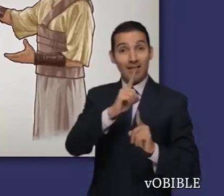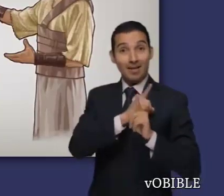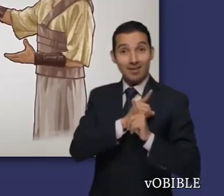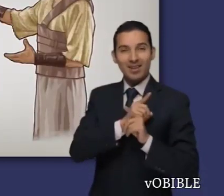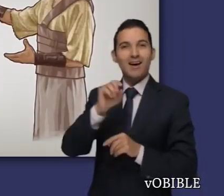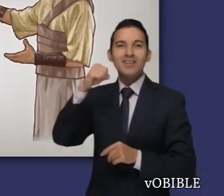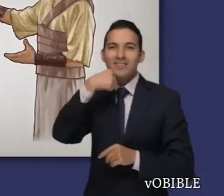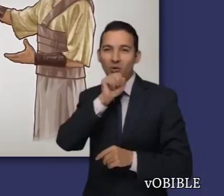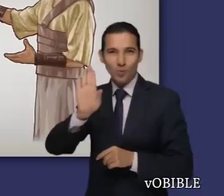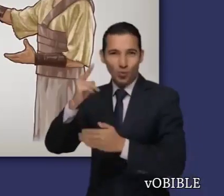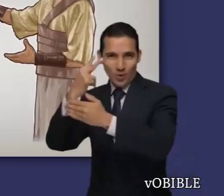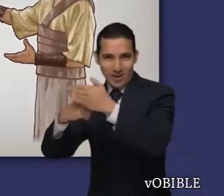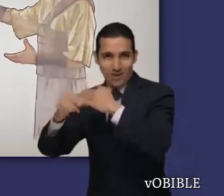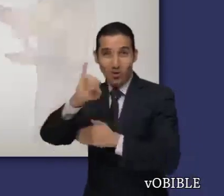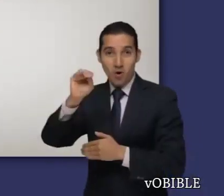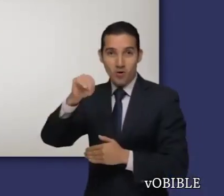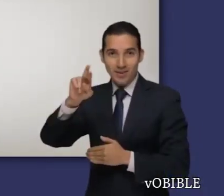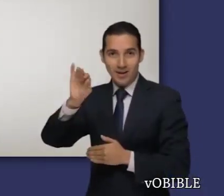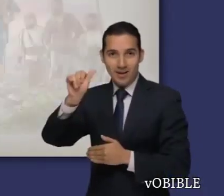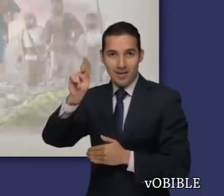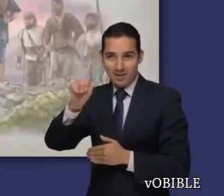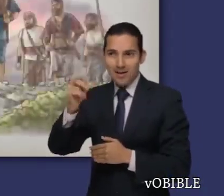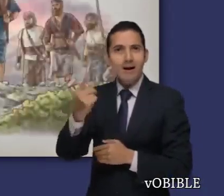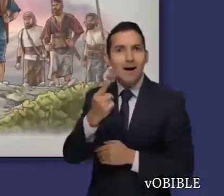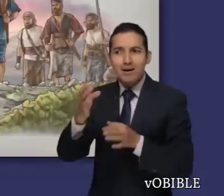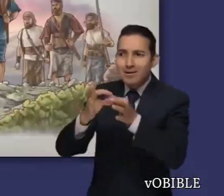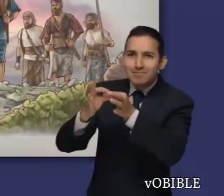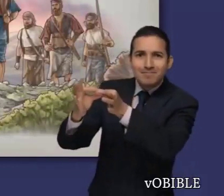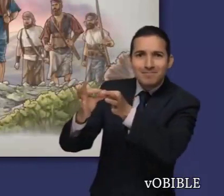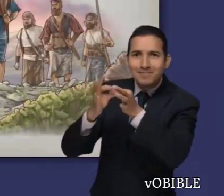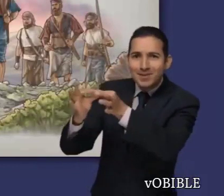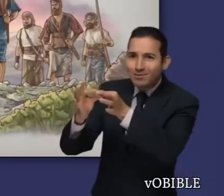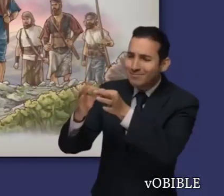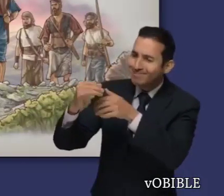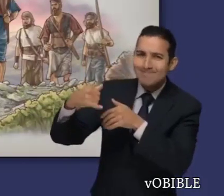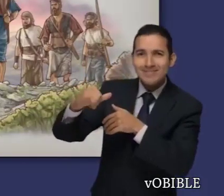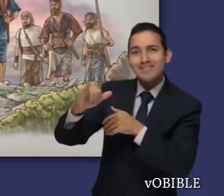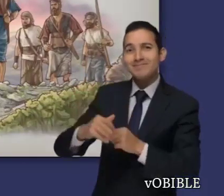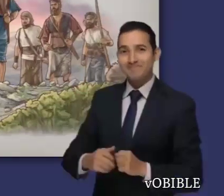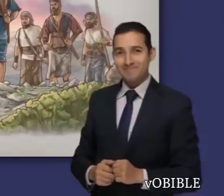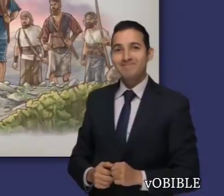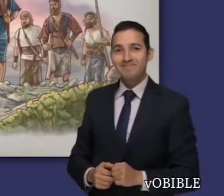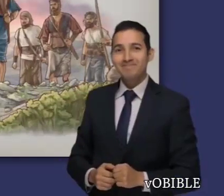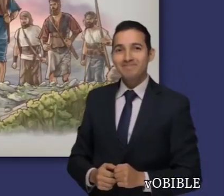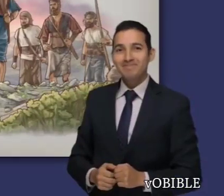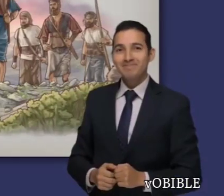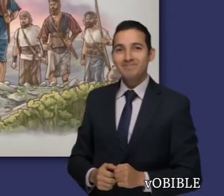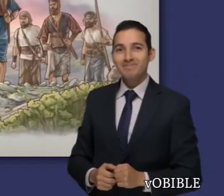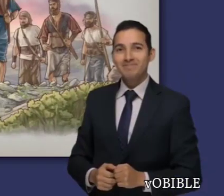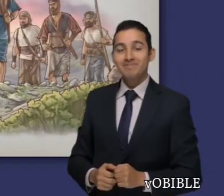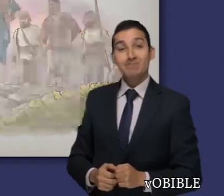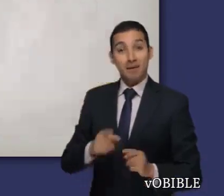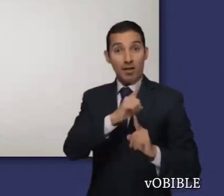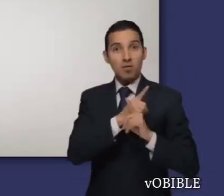amigos, y su amistad dura para toda la vida. Al ver la valentía de David, Saúl lo pone al mando de los hombres